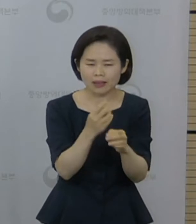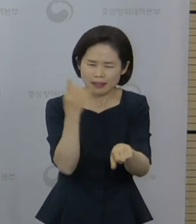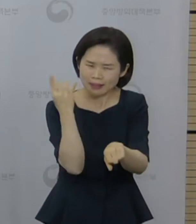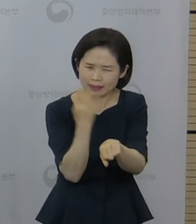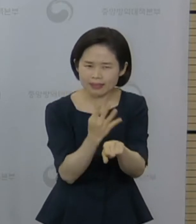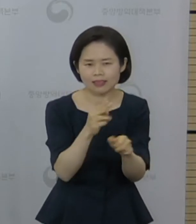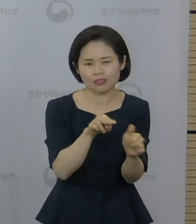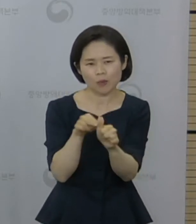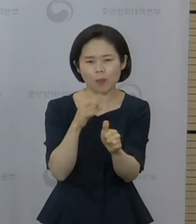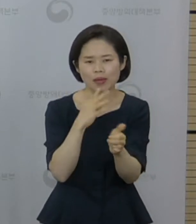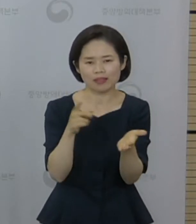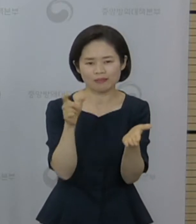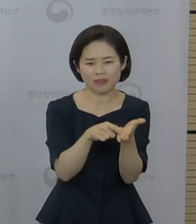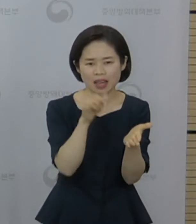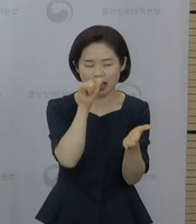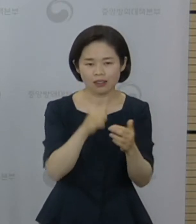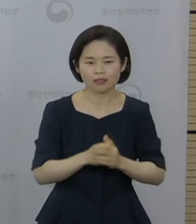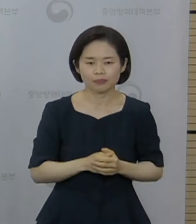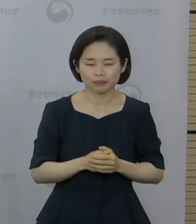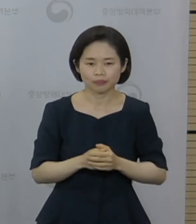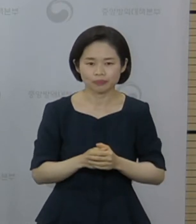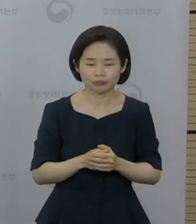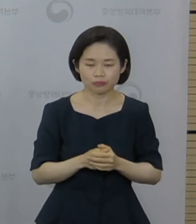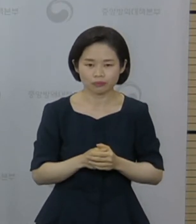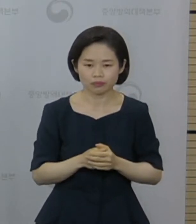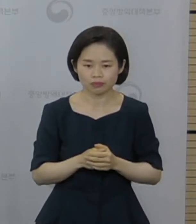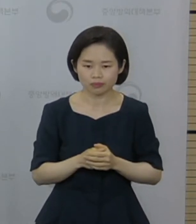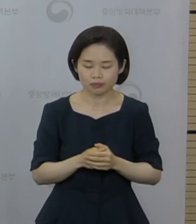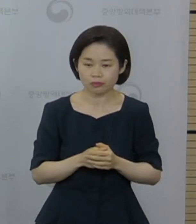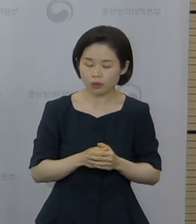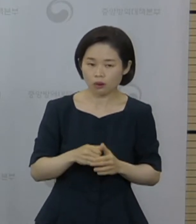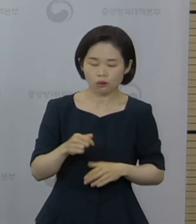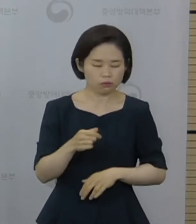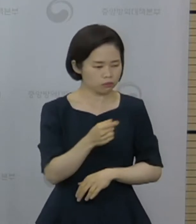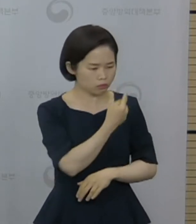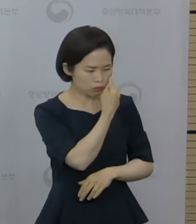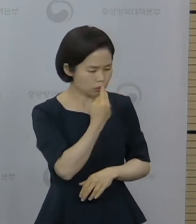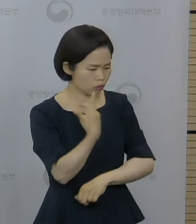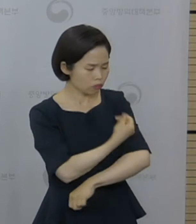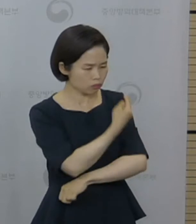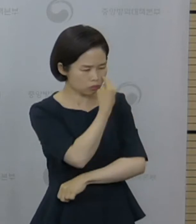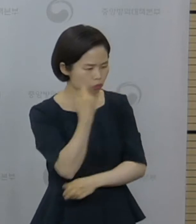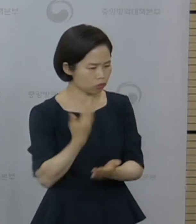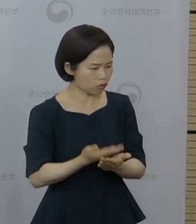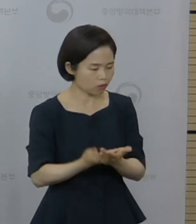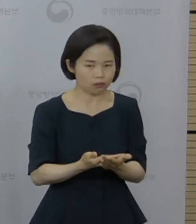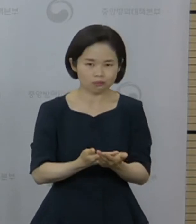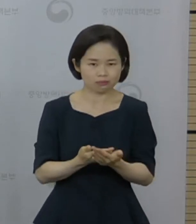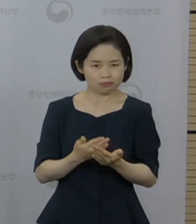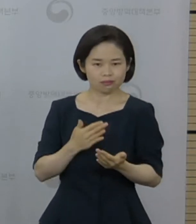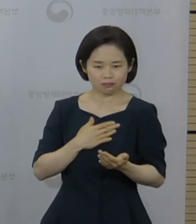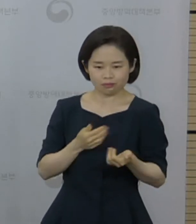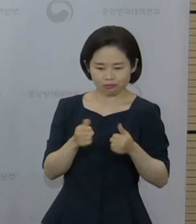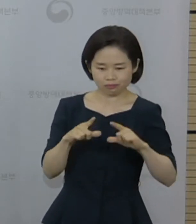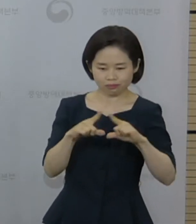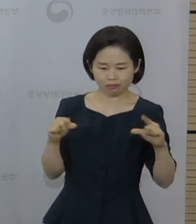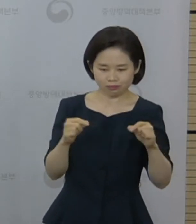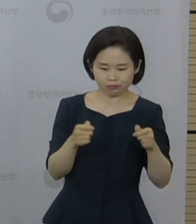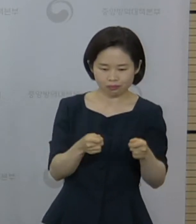접종 증명서 제시를 요청받을 경우는 스티커가 부착된 주민등록증 또는 운전면허증을 제시하시면 됩니다.